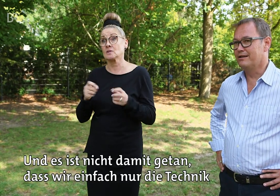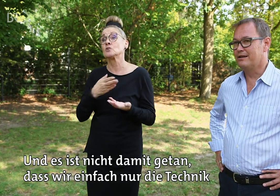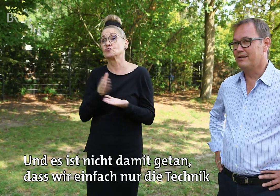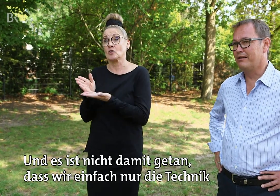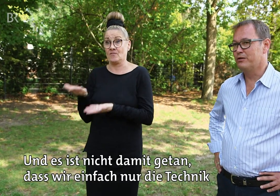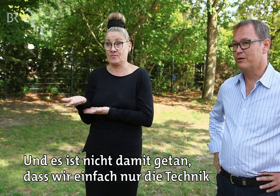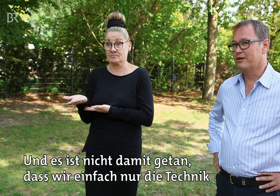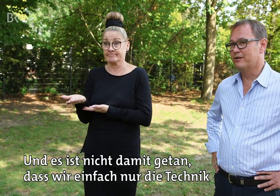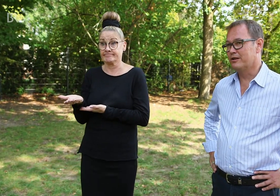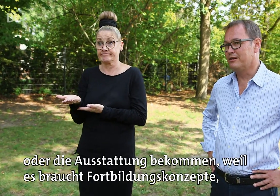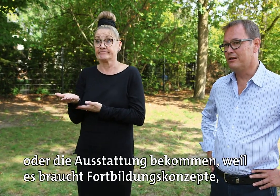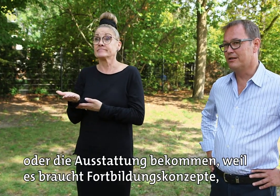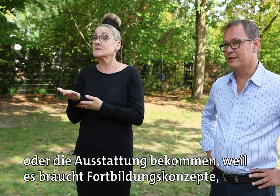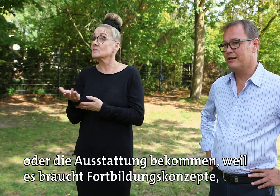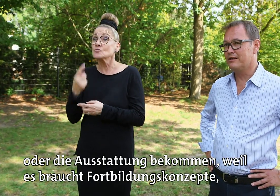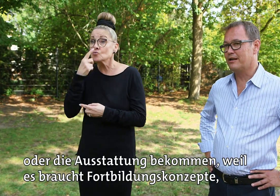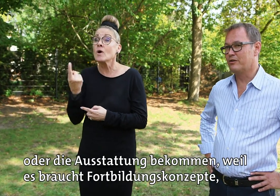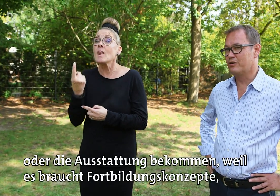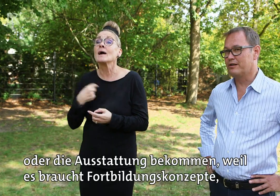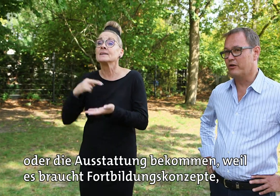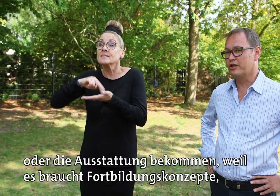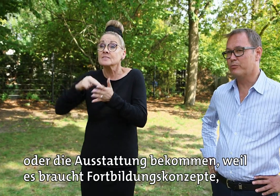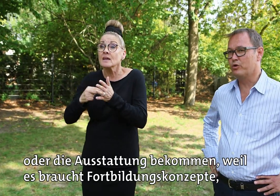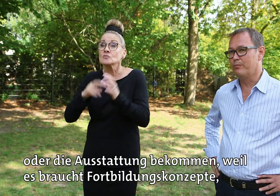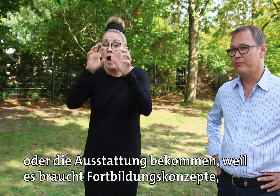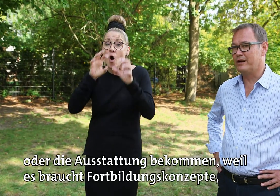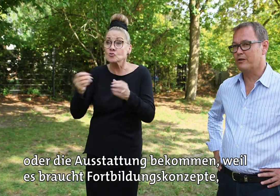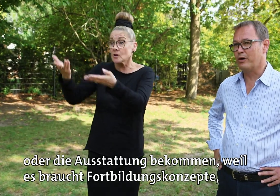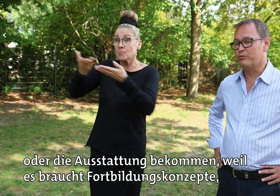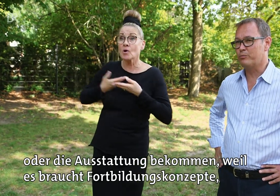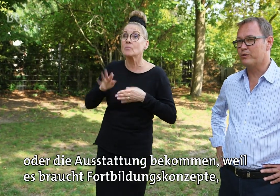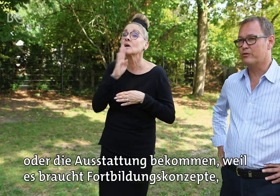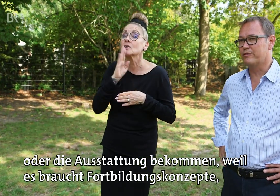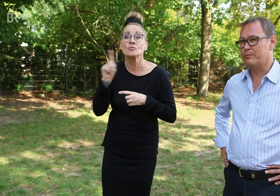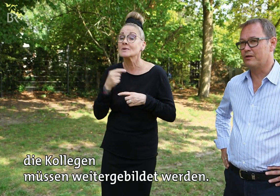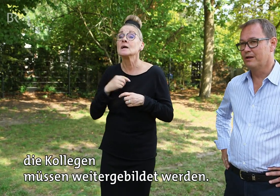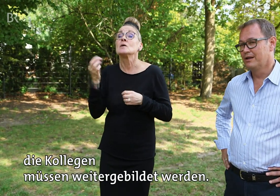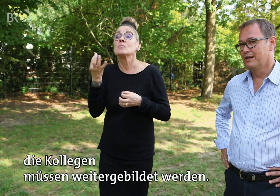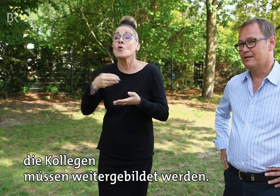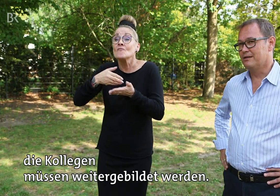einfach nur die Technik oder die Ausschattung bekommen, weil es braucht Fortbildungskonzepte, die